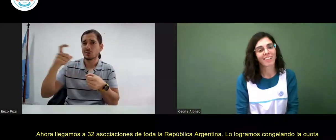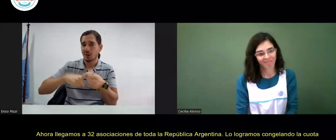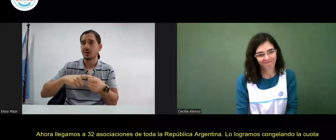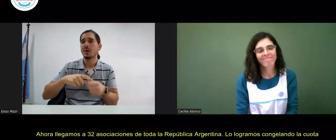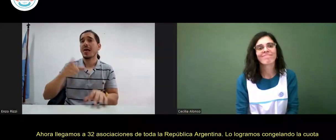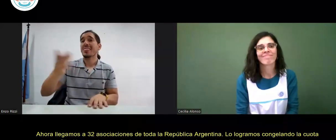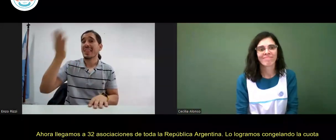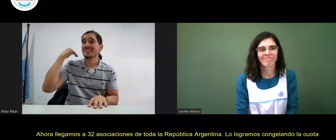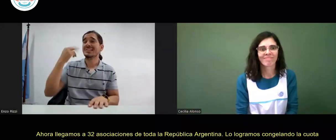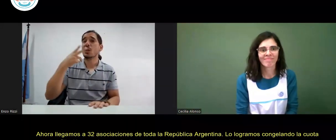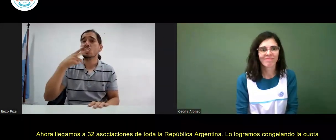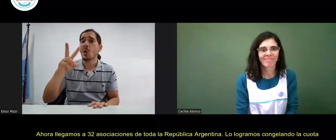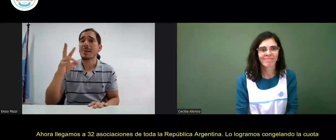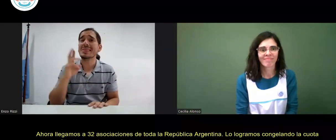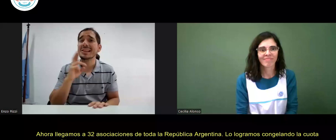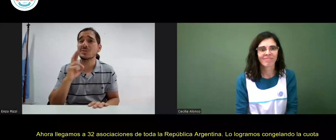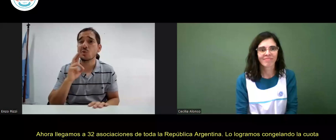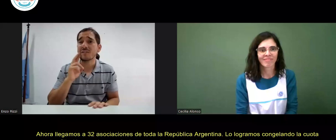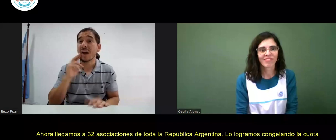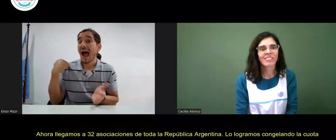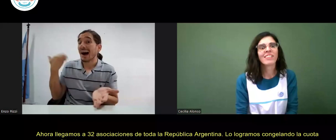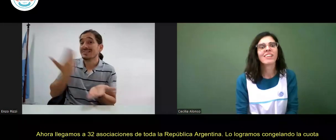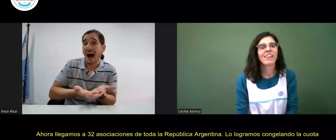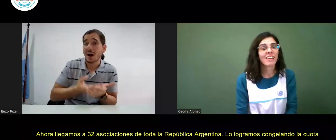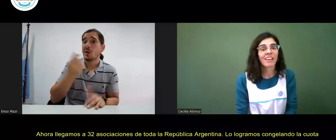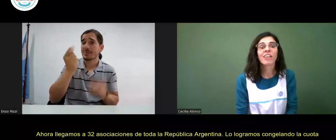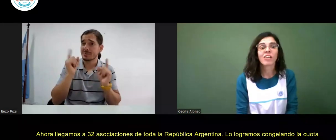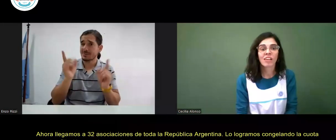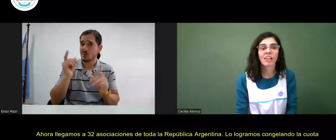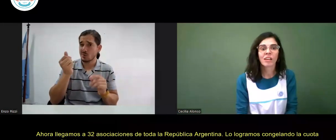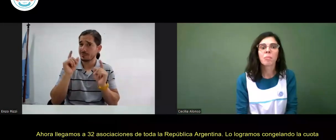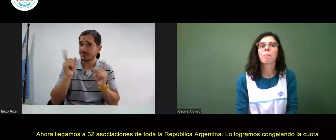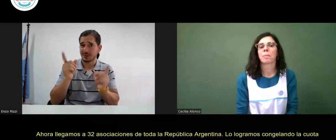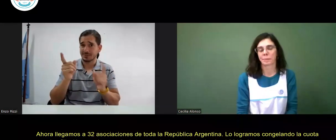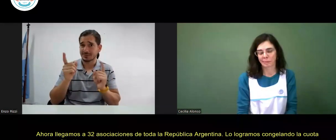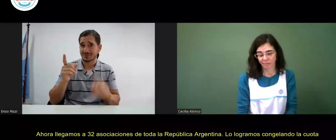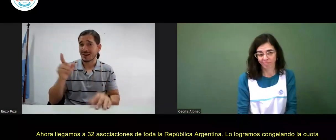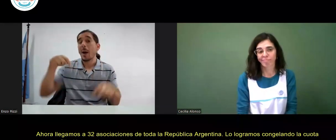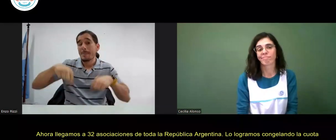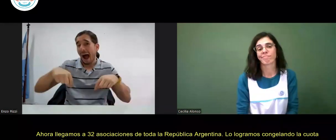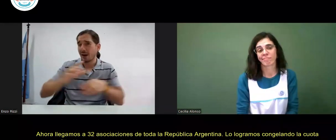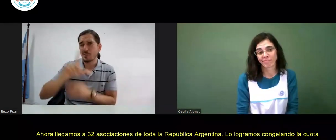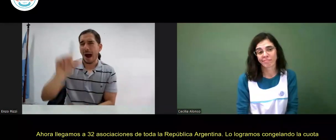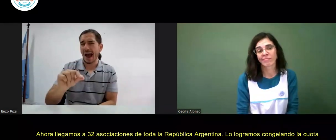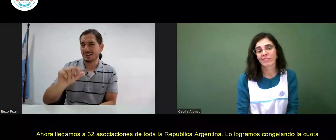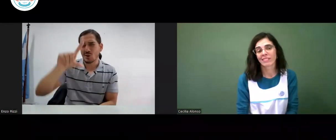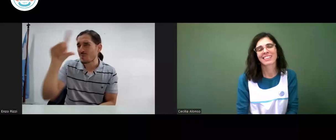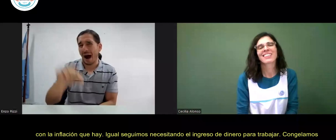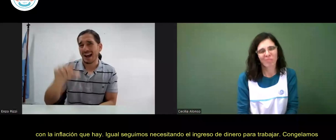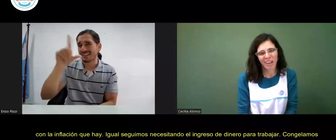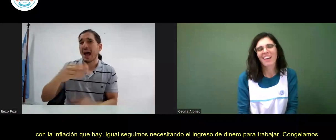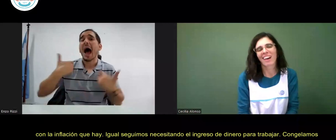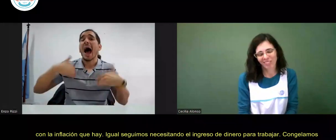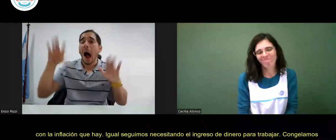Ahora es muy barata con la inflación que hay. Igual seguimos necesitando del ingreso de dinero